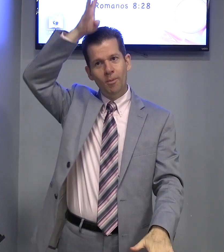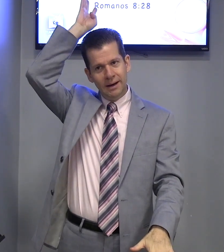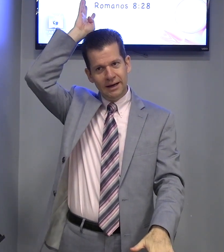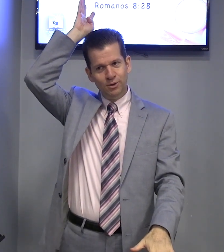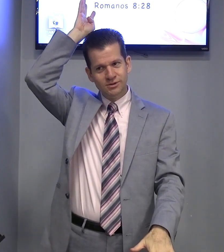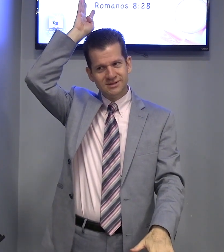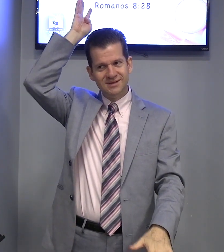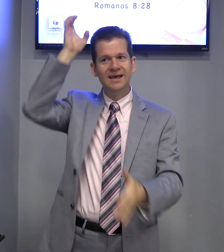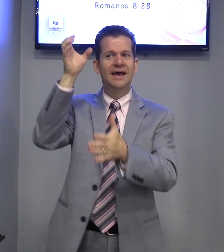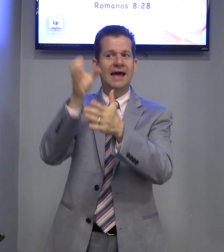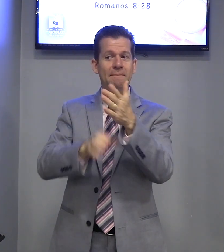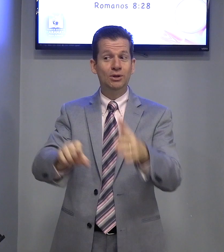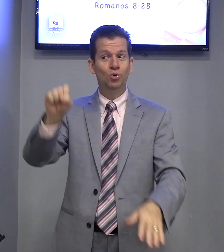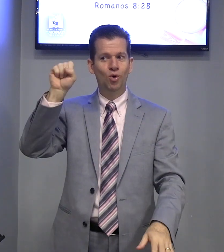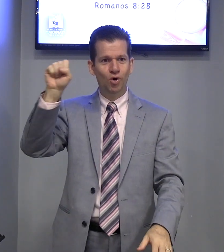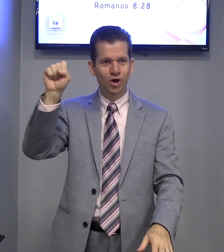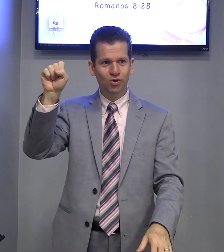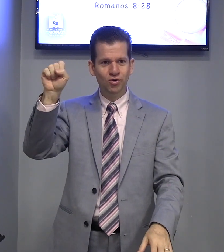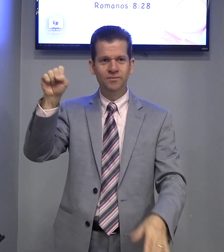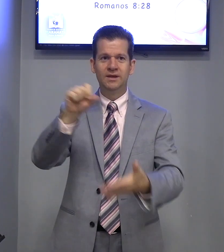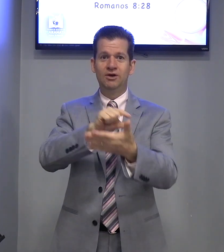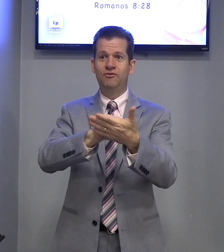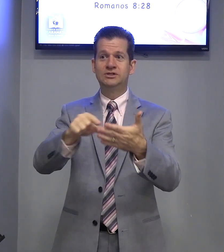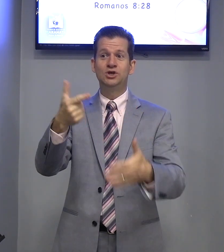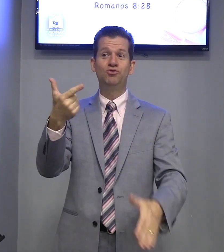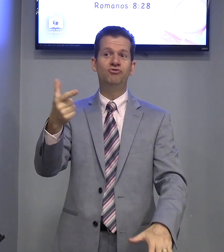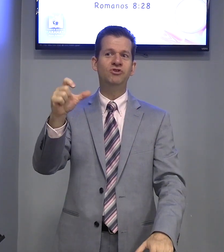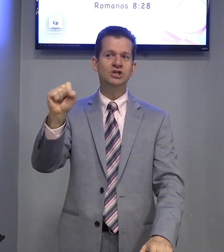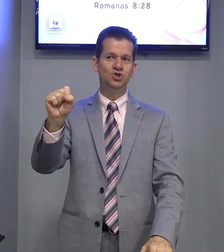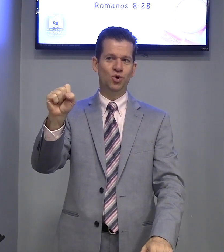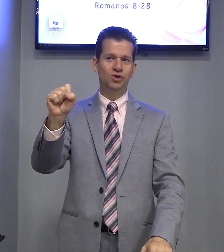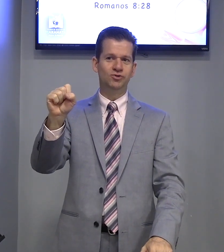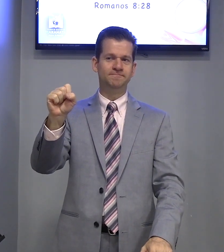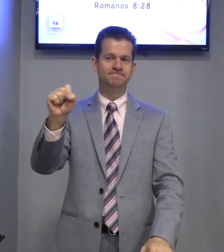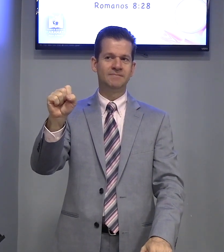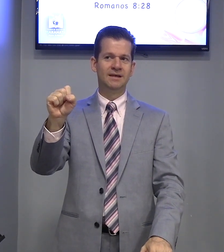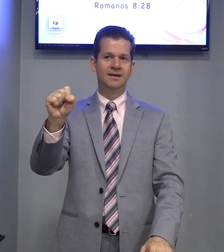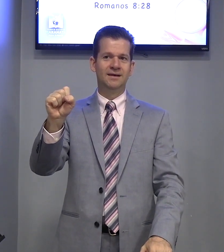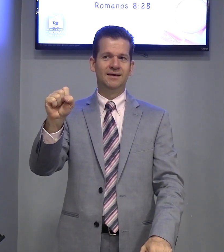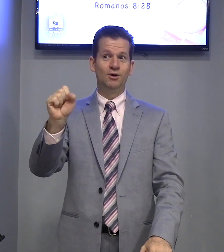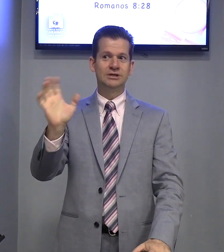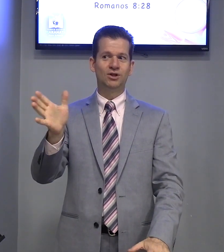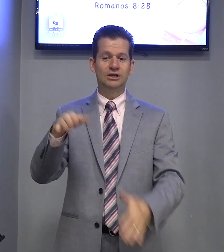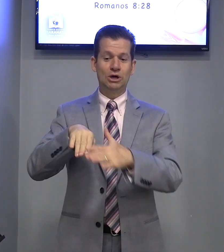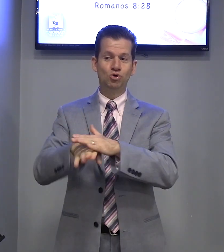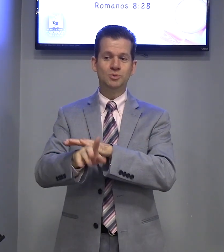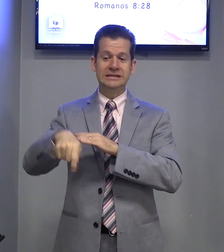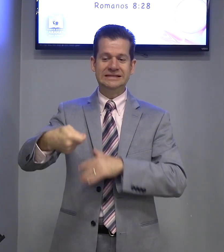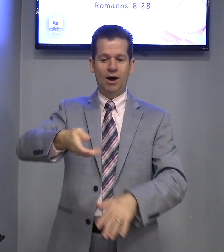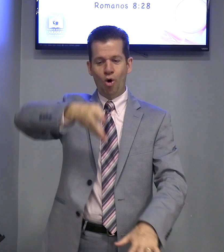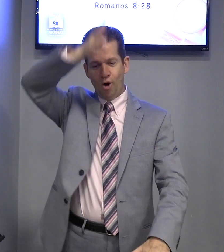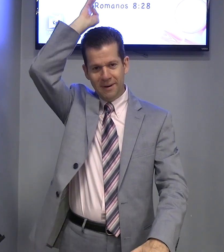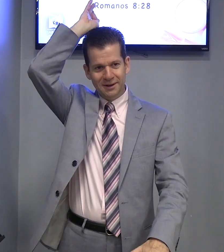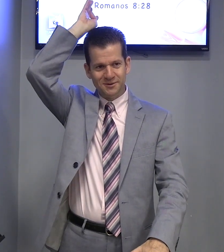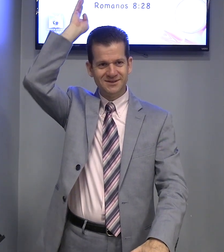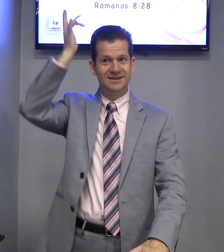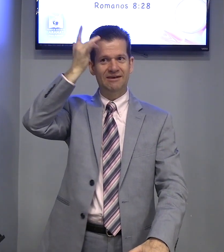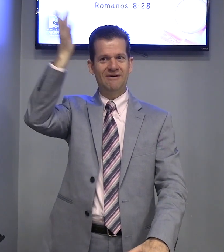Romanos, capítulo 8, versículo 28. Eu já acostumei a ensinar Romanos, tá